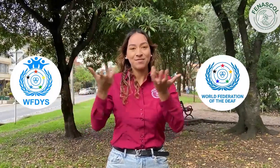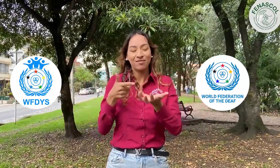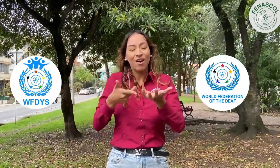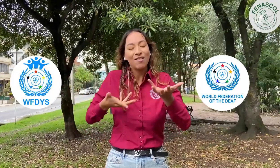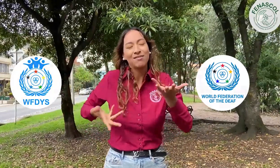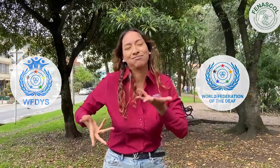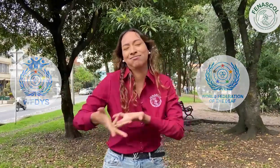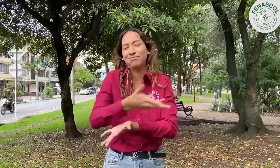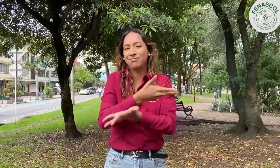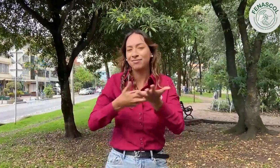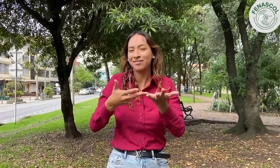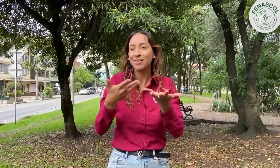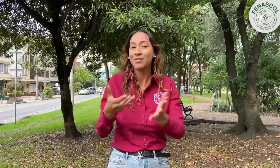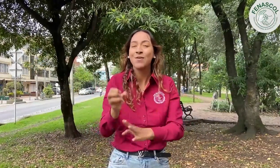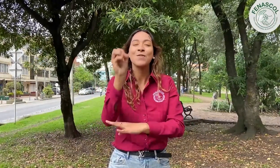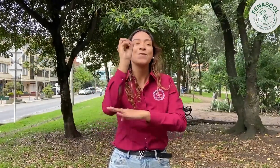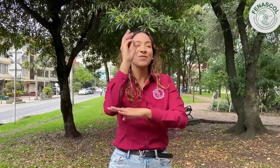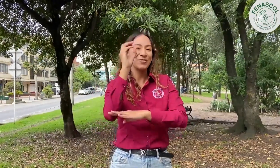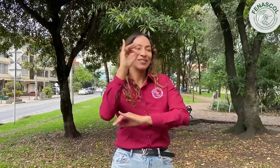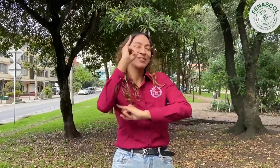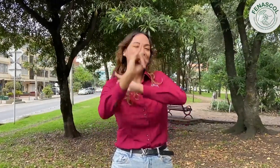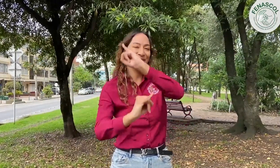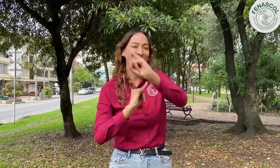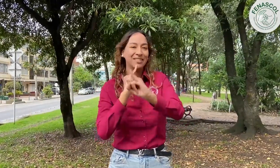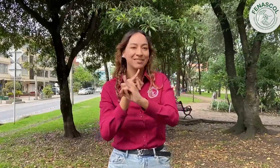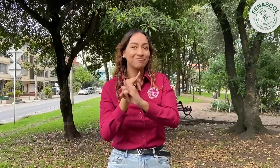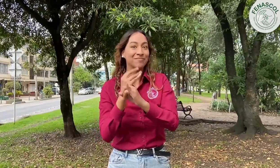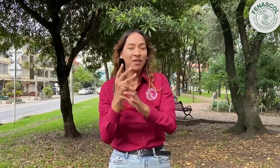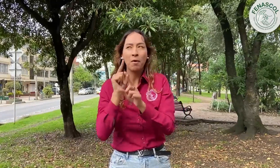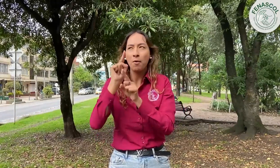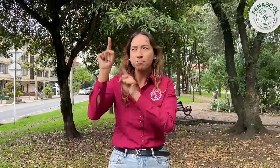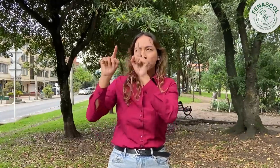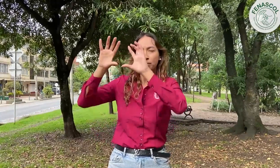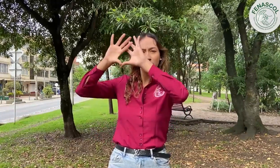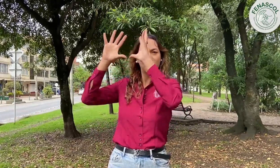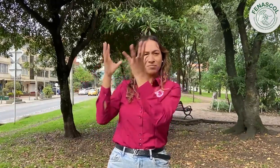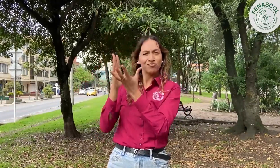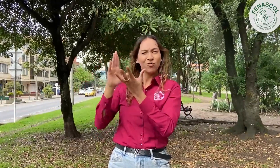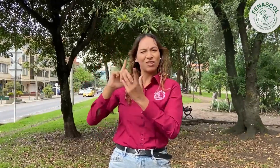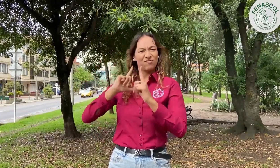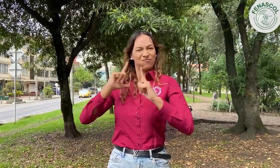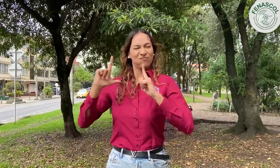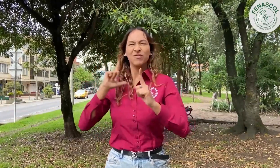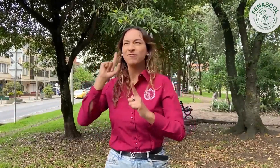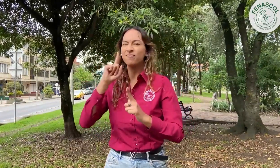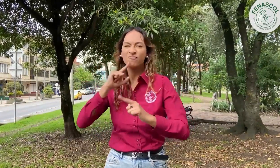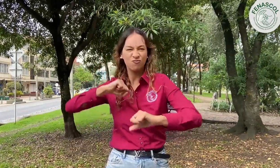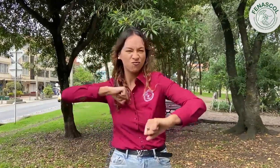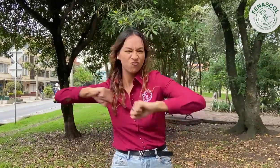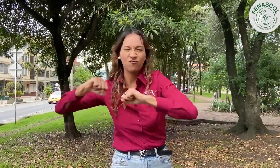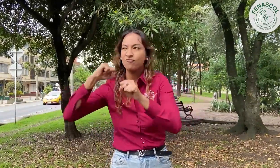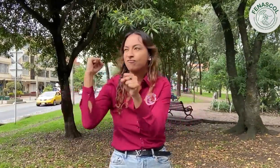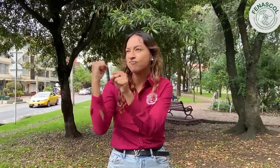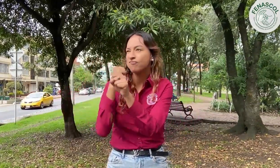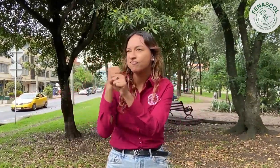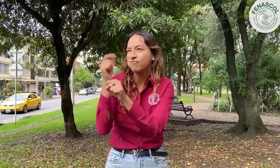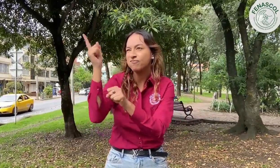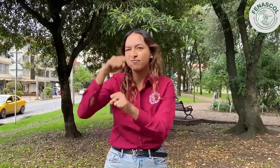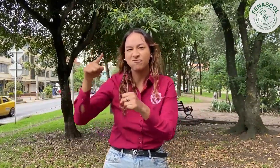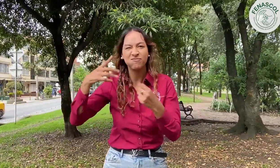y han programado una jornada de conferencias internacionales en donde estos líderes mundiales socializarán